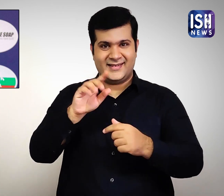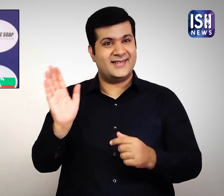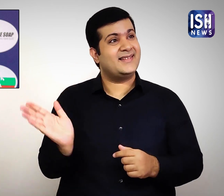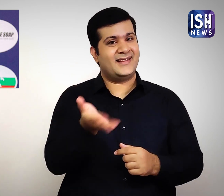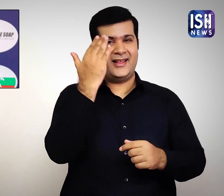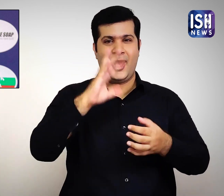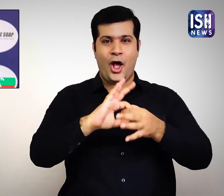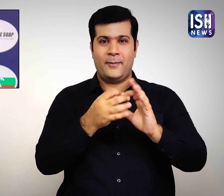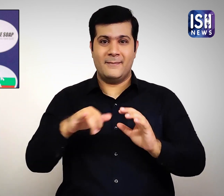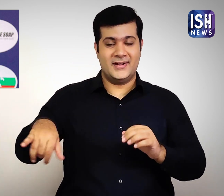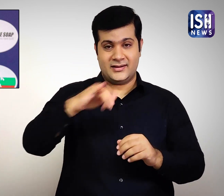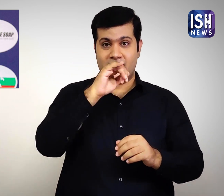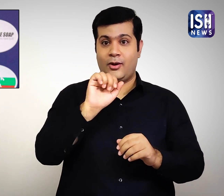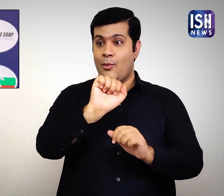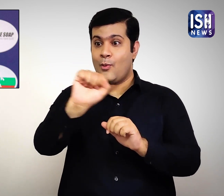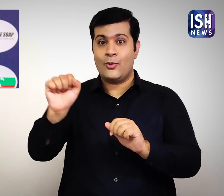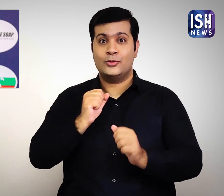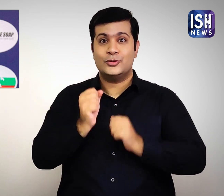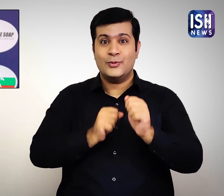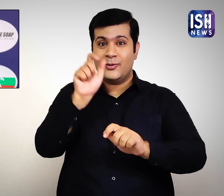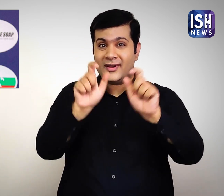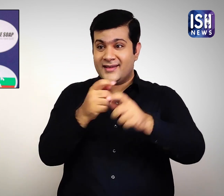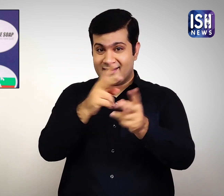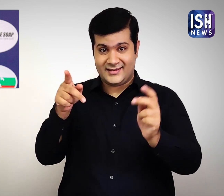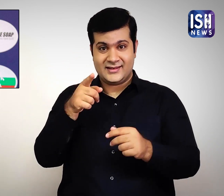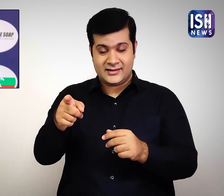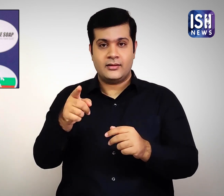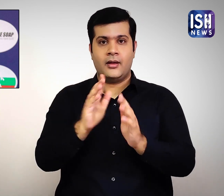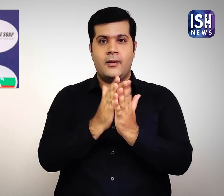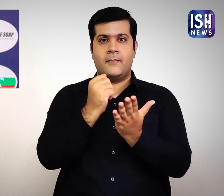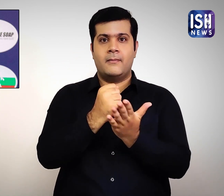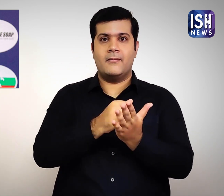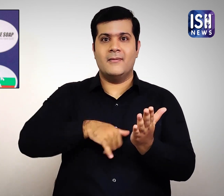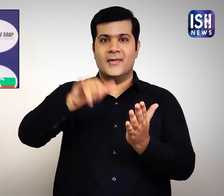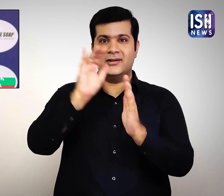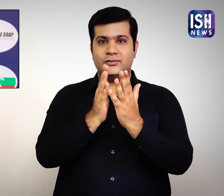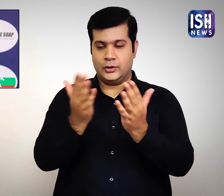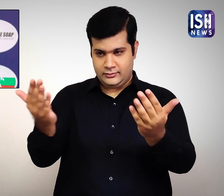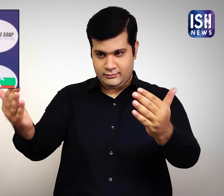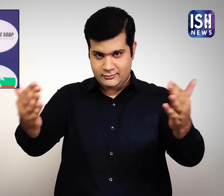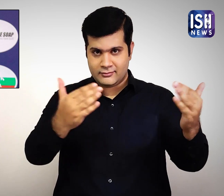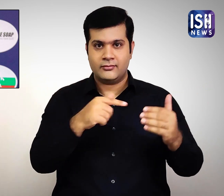होंगे कि ओलिंपिक में भाग लेने वाले खिलाडियों के पास्पोर्ट वीजा के लिए एकत्र किये जाते